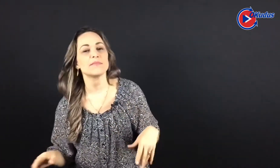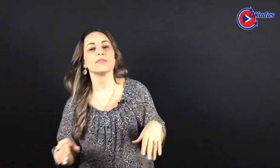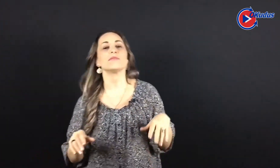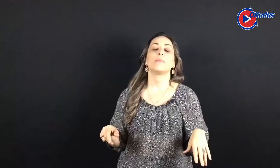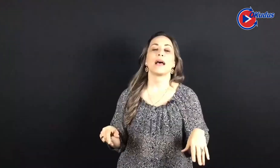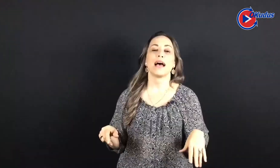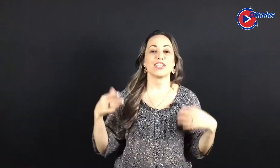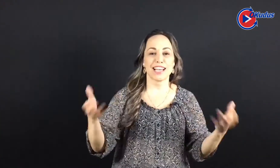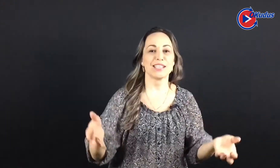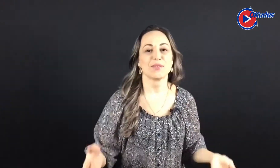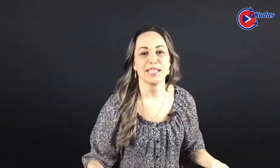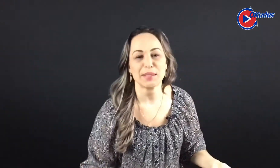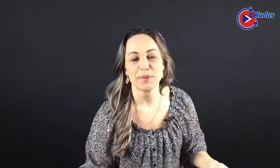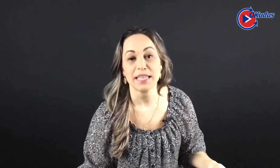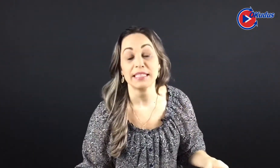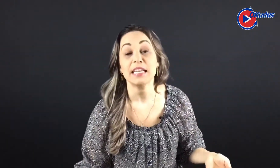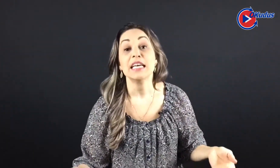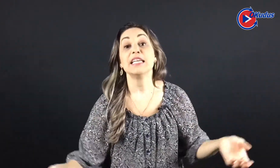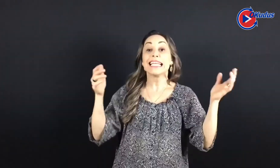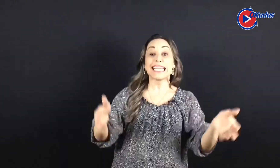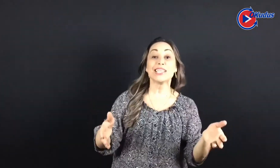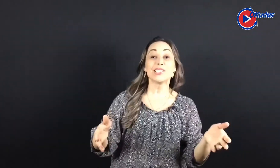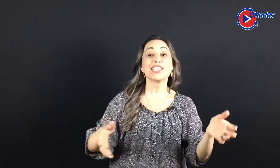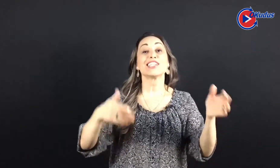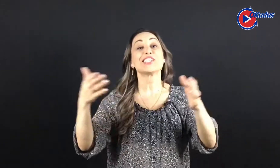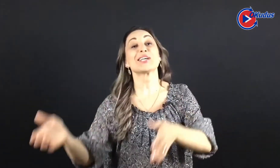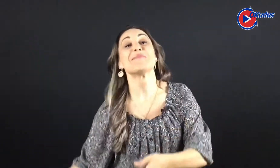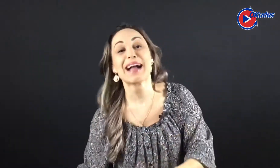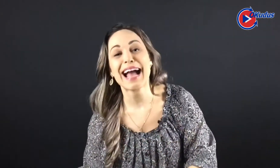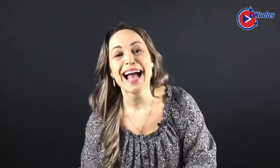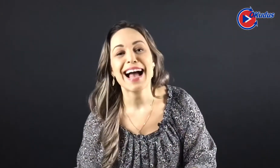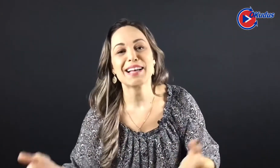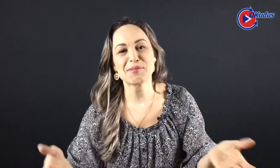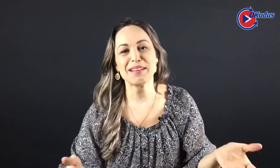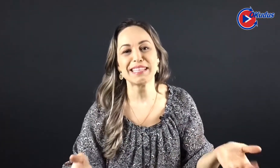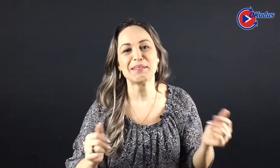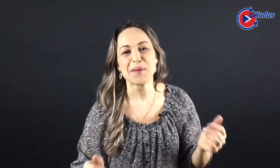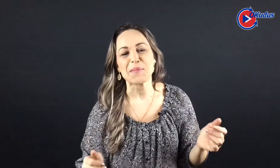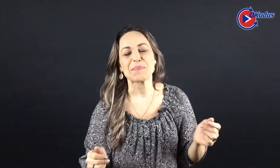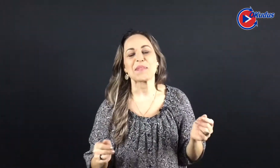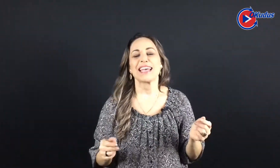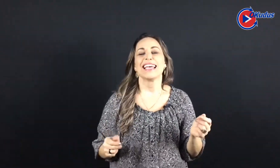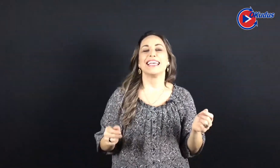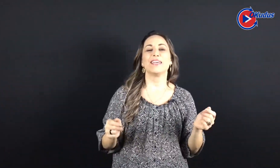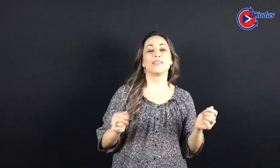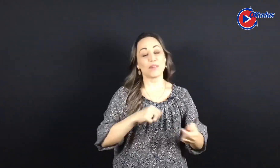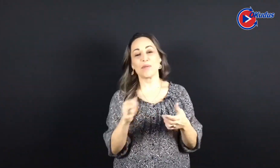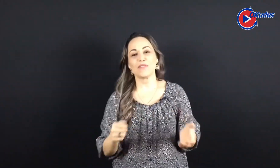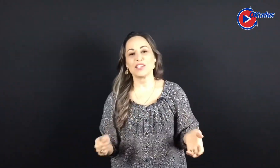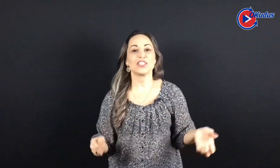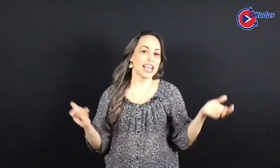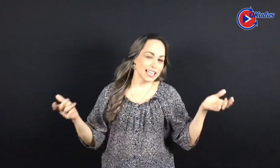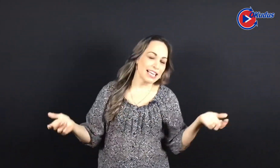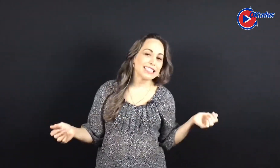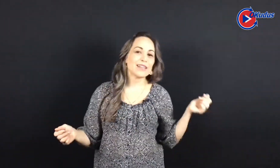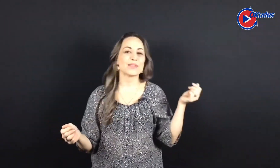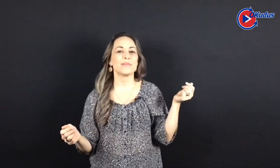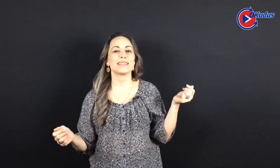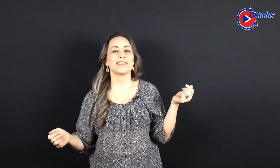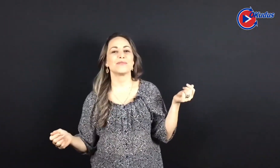minutos pra chegar na escolinha da Pietra e naquele dia tinha que pagar a escolinha também. E eu tava com uma folha de cheque lá, eles ainda usam bastante